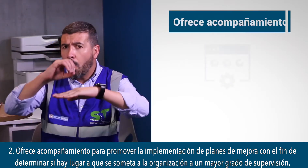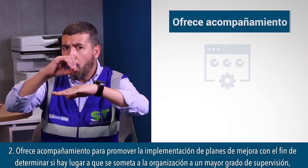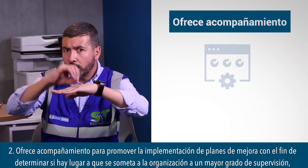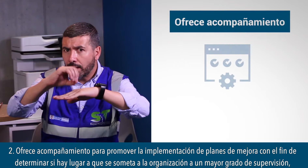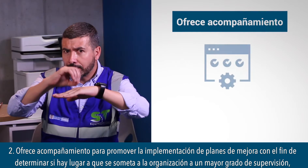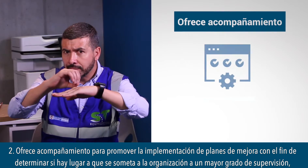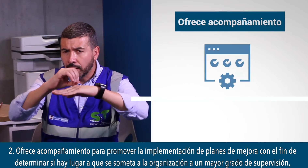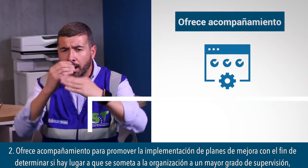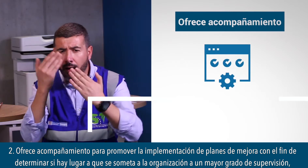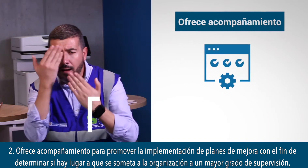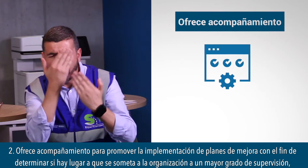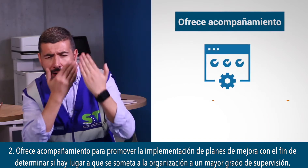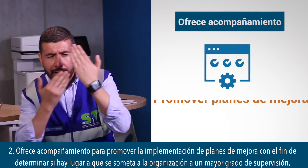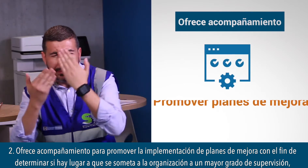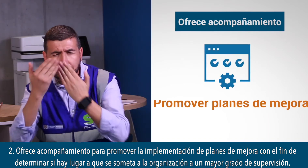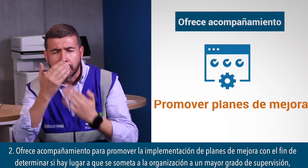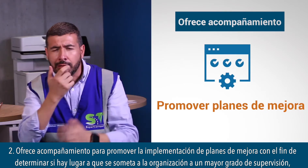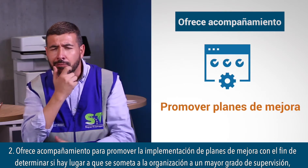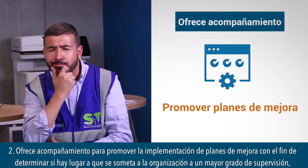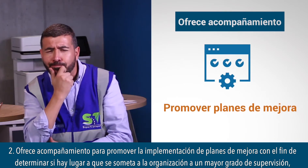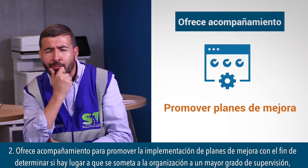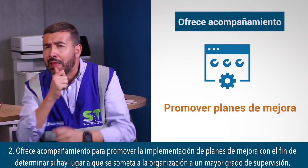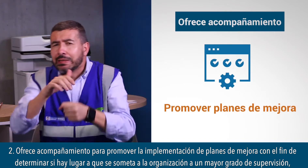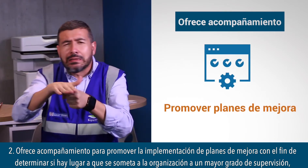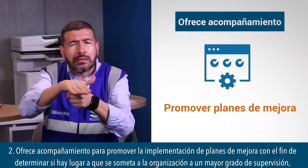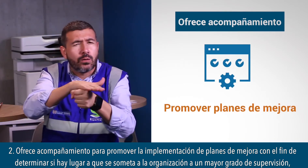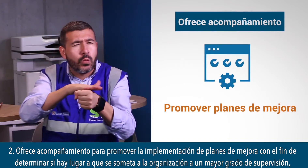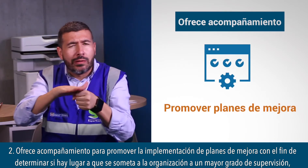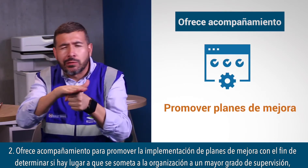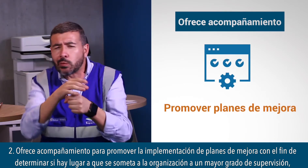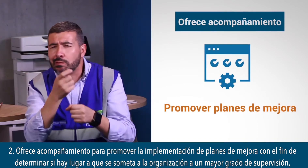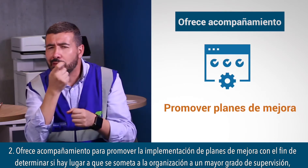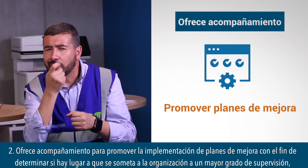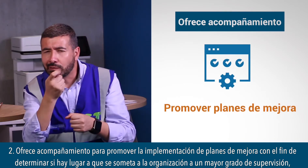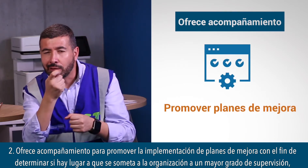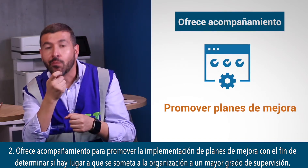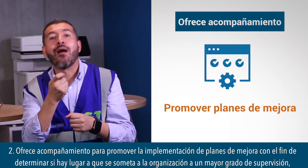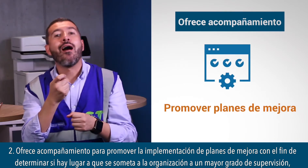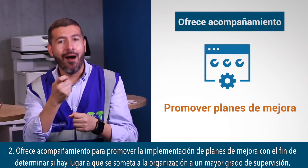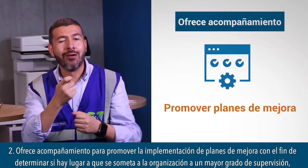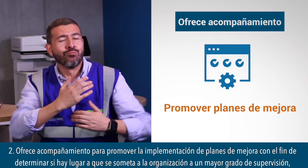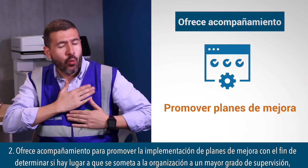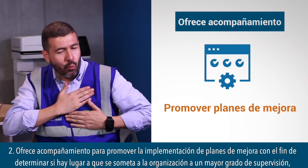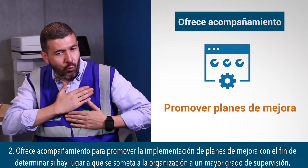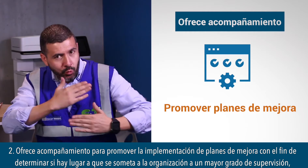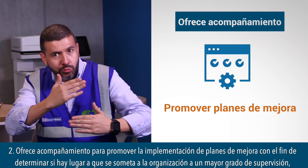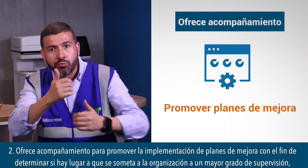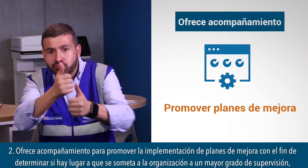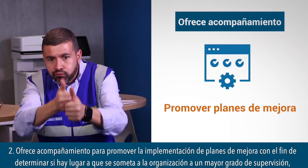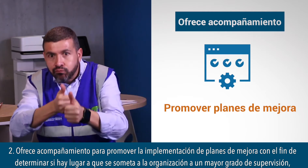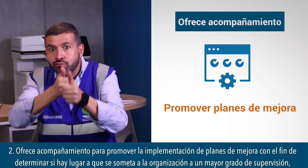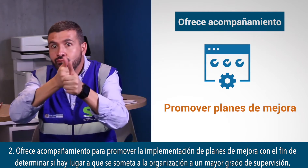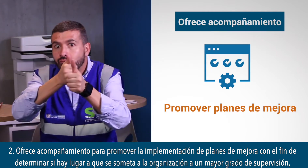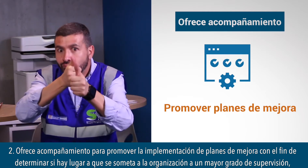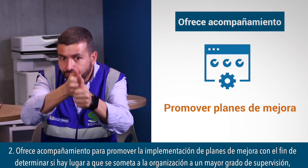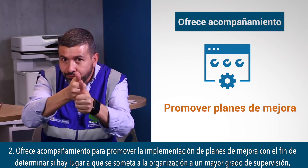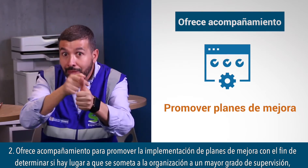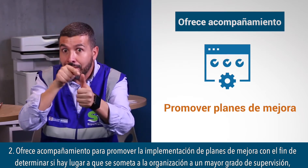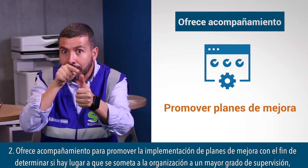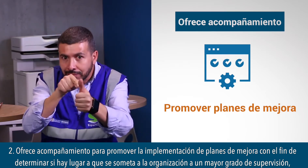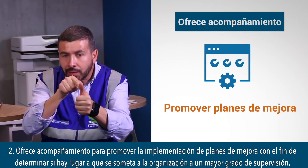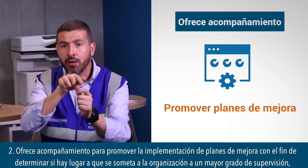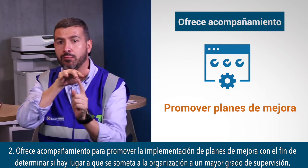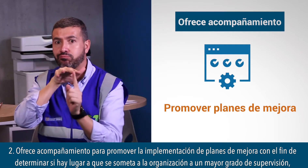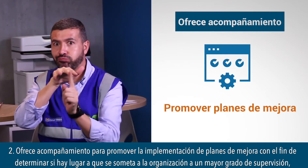Segundo, ofrece acompañamiento para promover la implementación de planes de mejora con el fin de determinar si hay